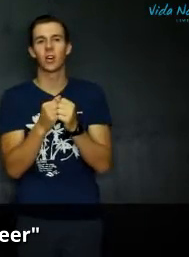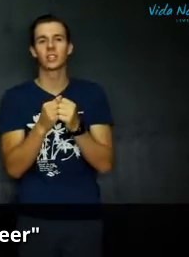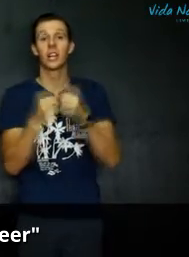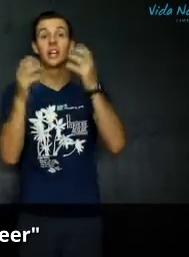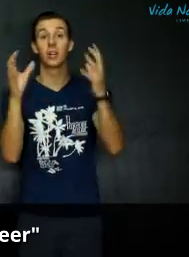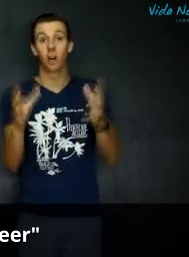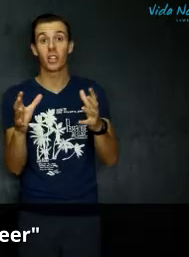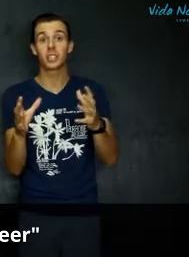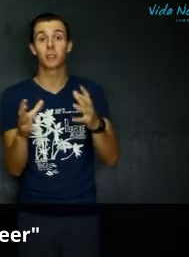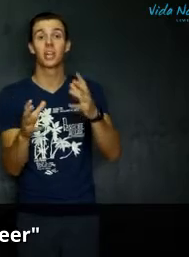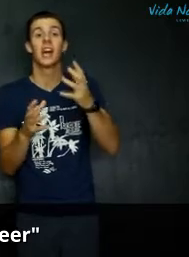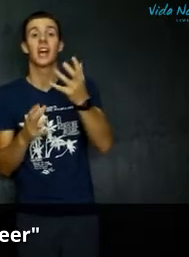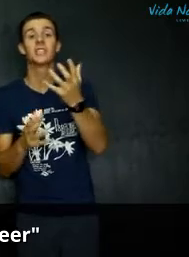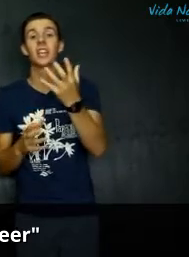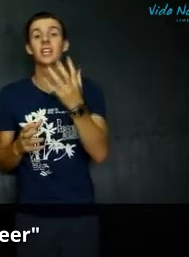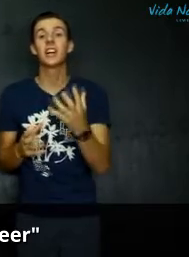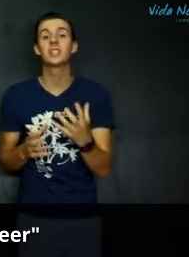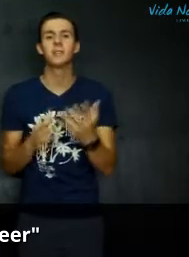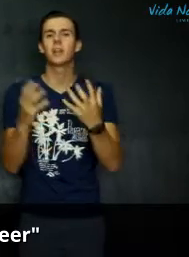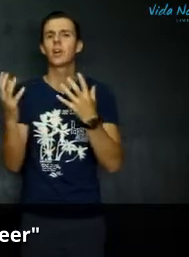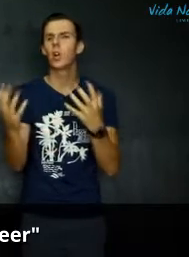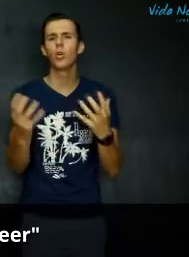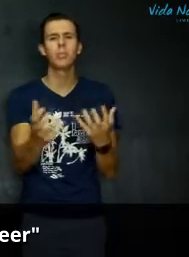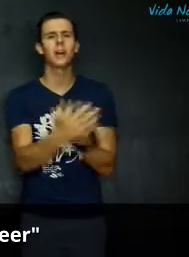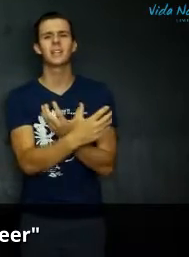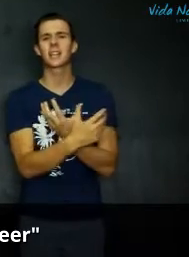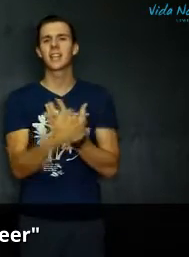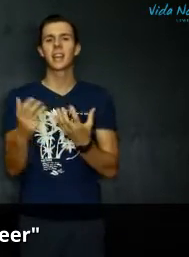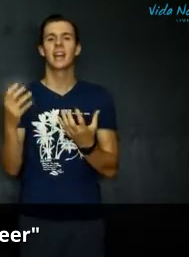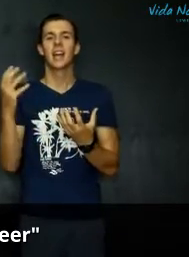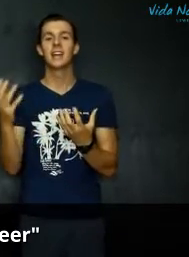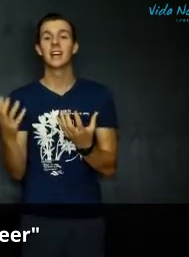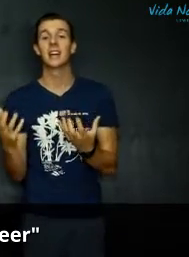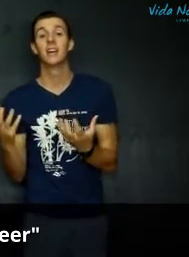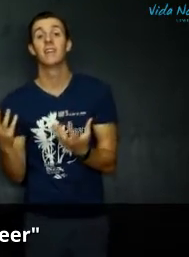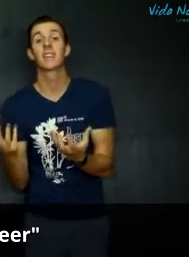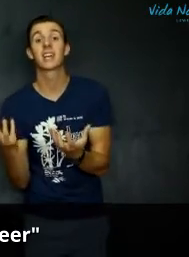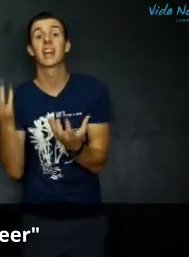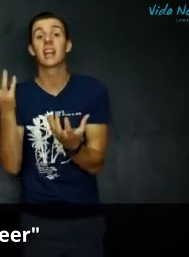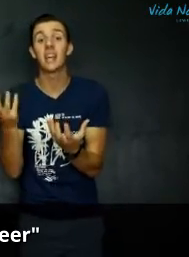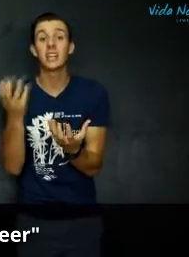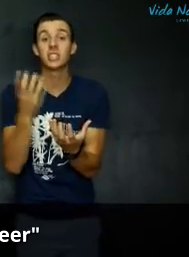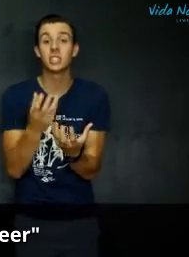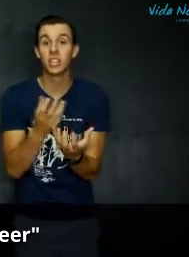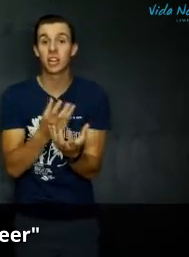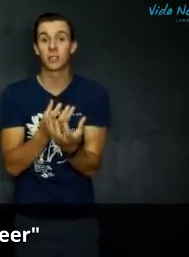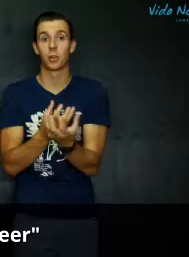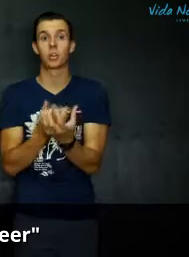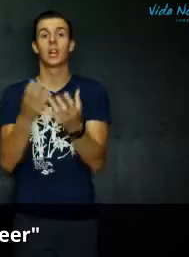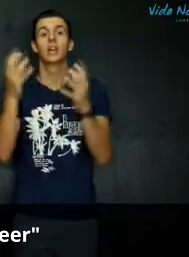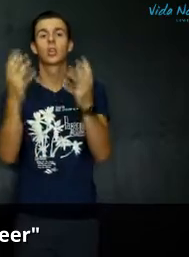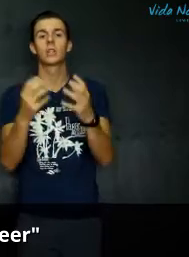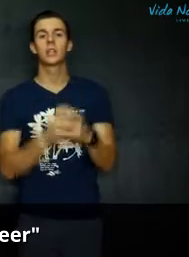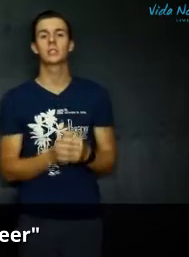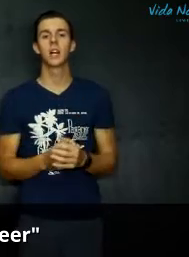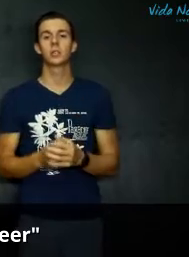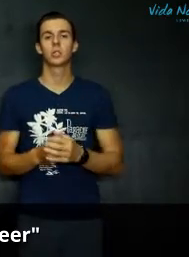daar is. Nou die saus is a reduksie van a klomp anere gere en dinge wat gerediseer word tot in a saus.